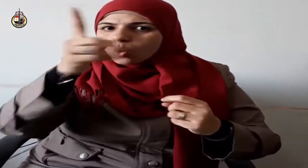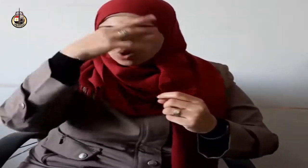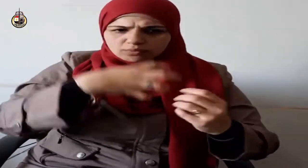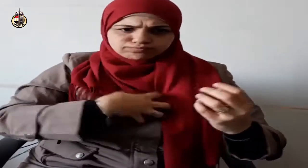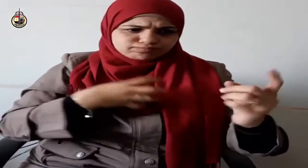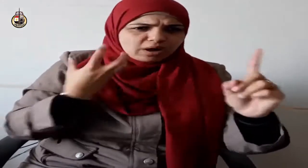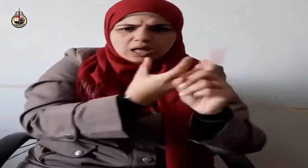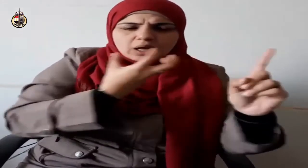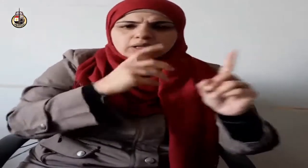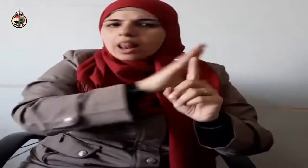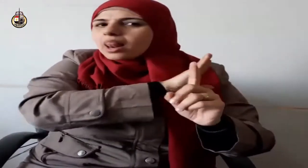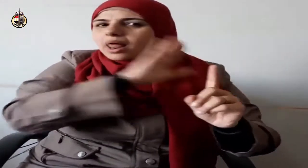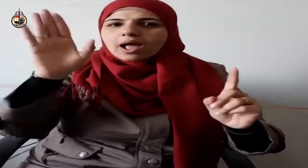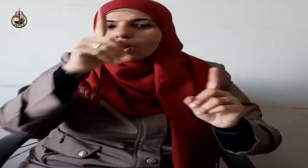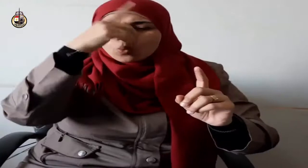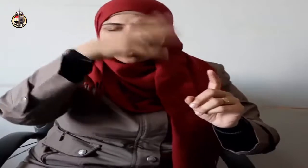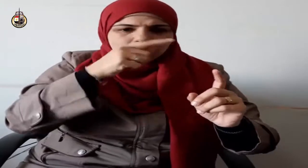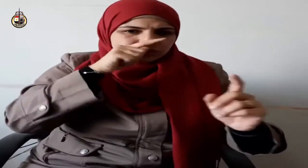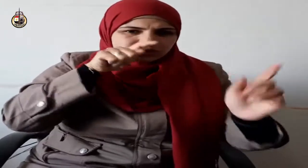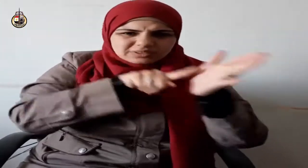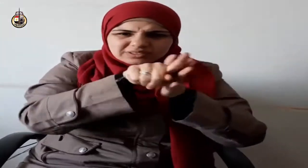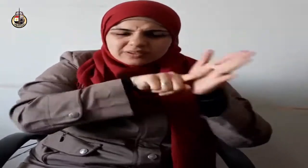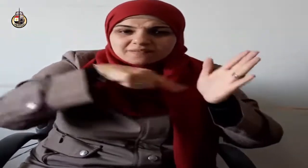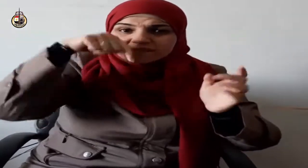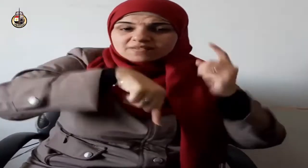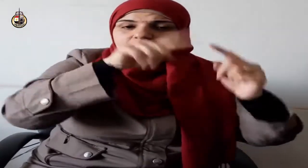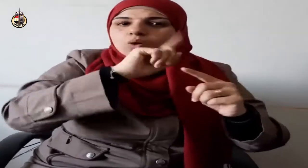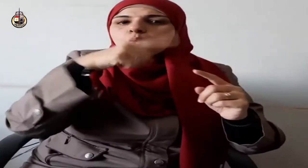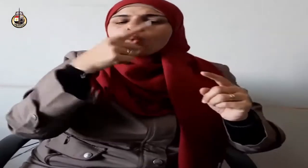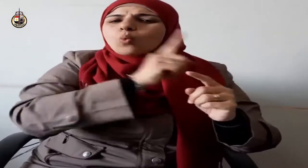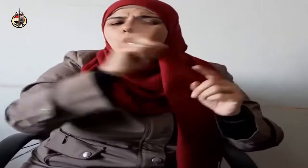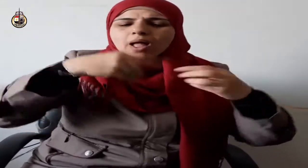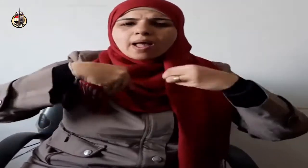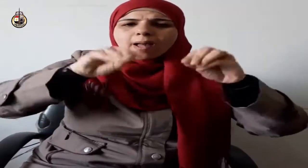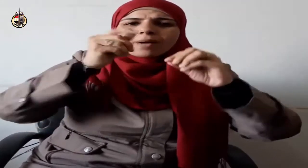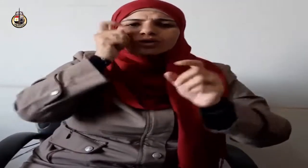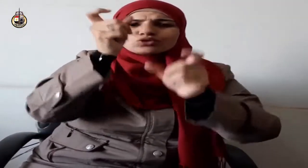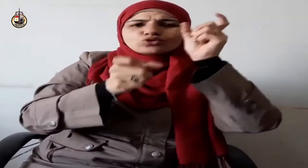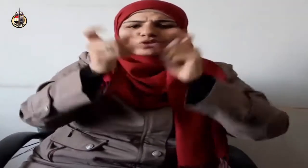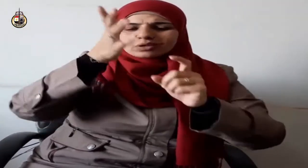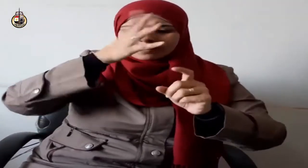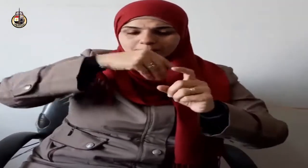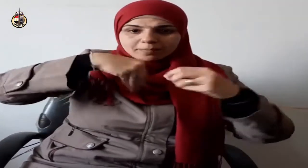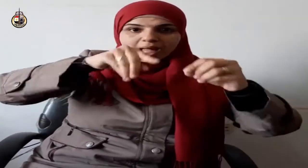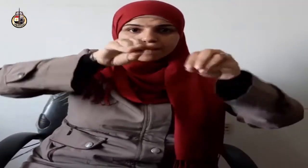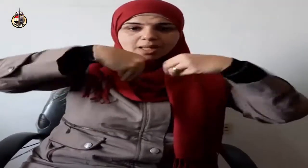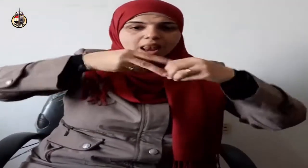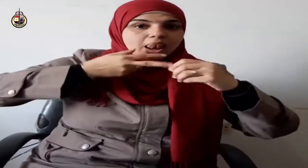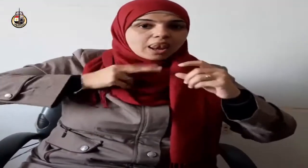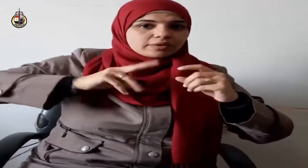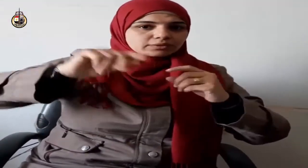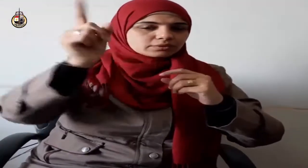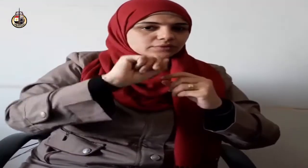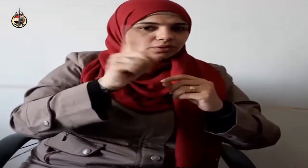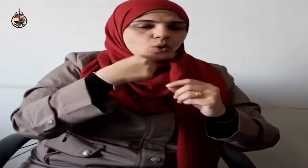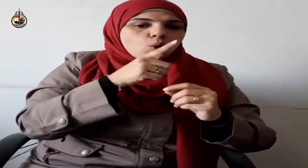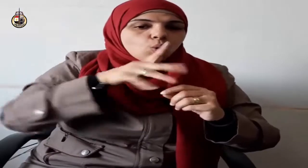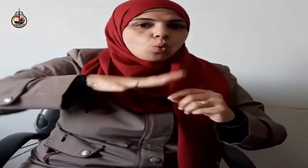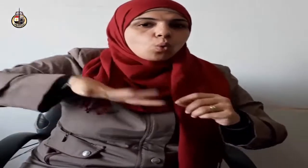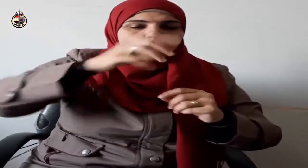والضراء وحين البأس أولئك الذين صدقوا وأولئك هم